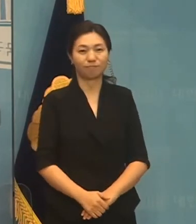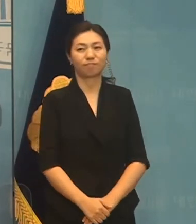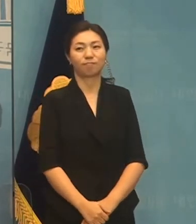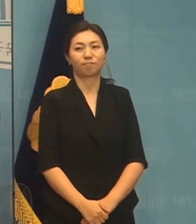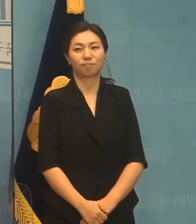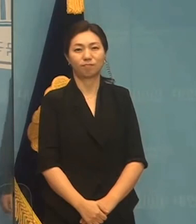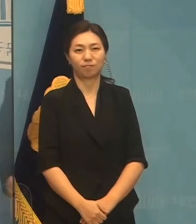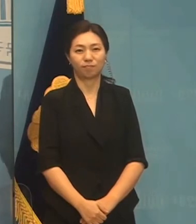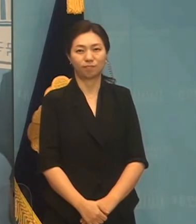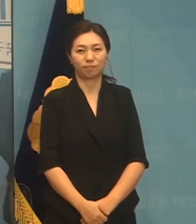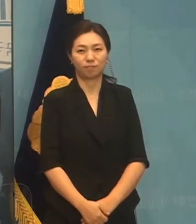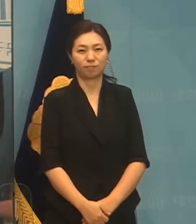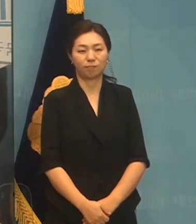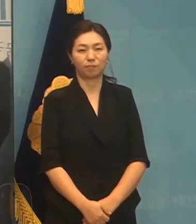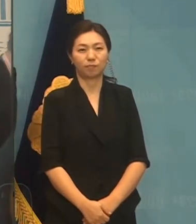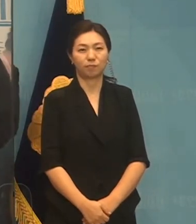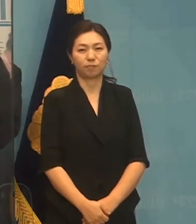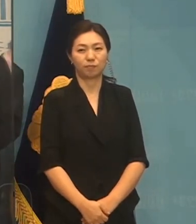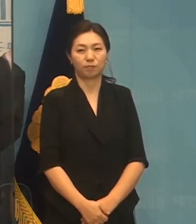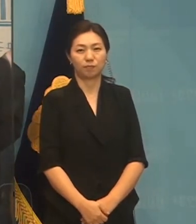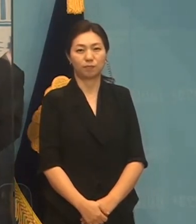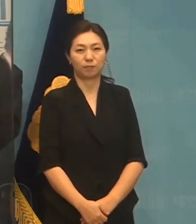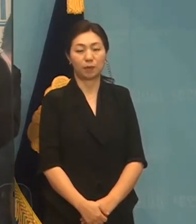정말 감사합니다. 감사합니다.